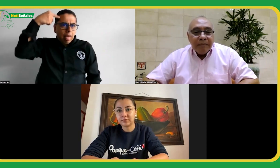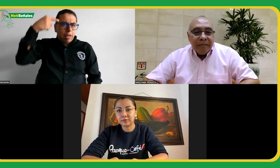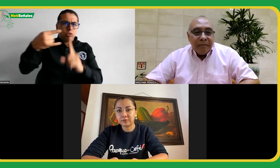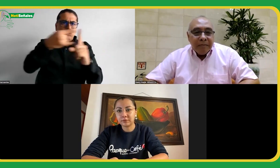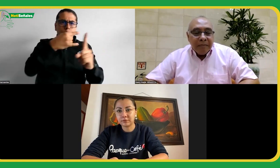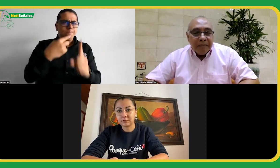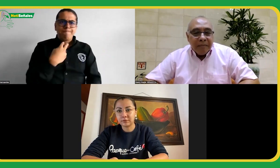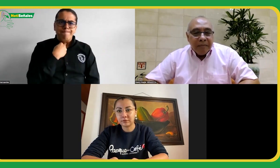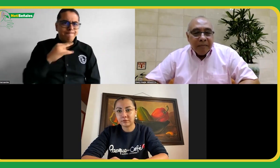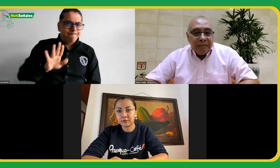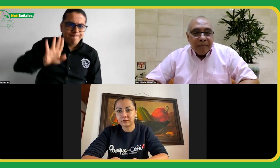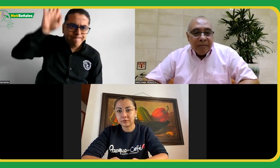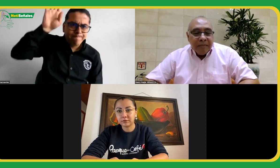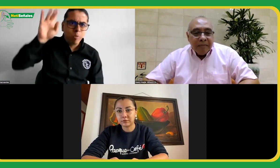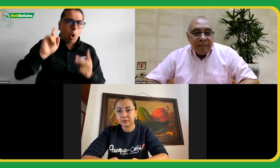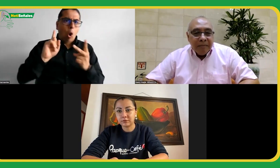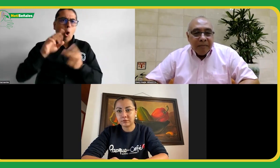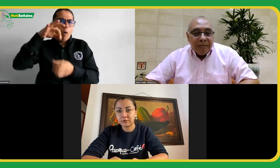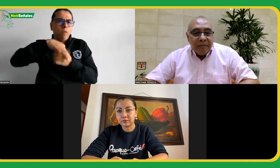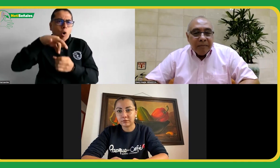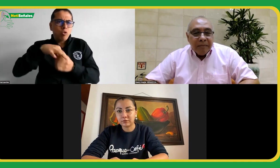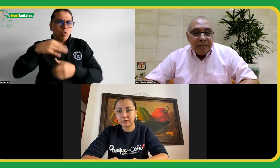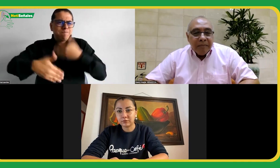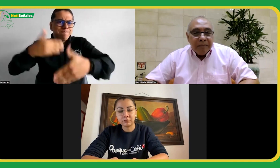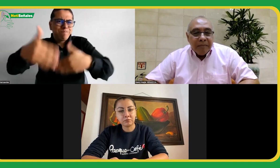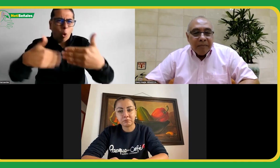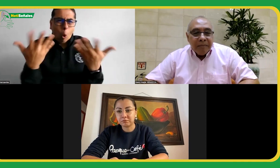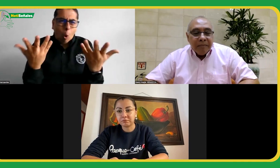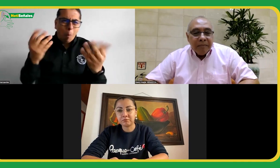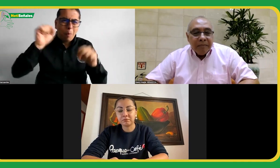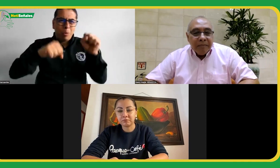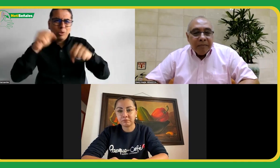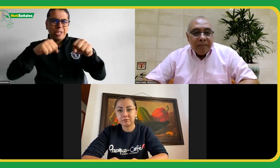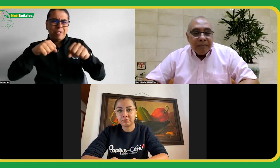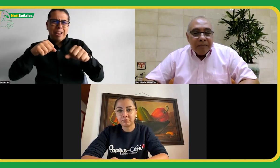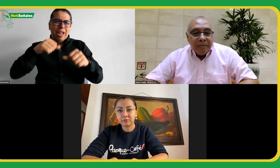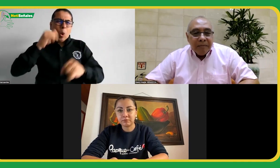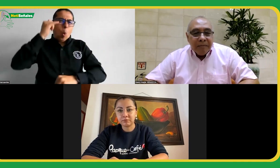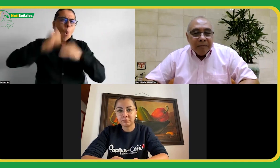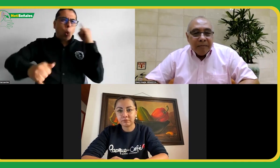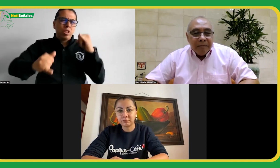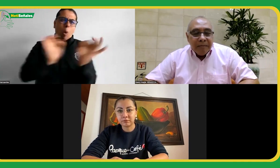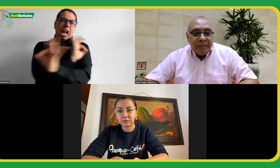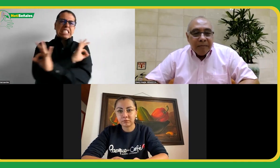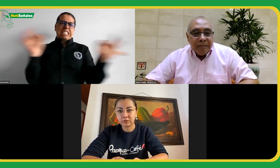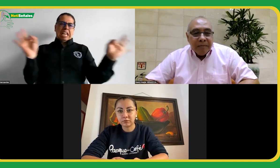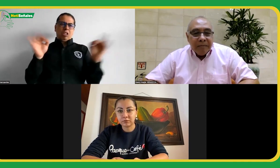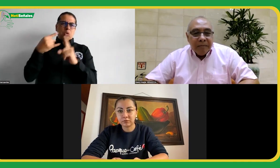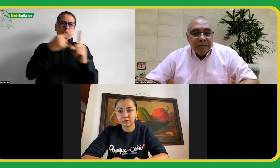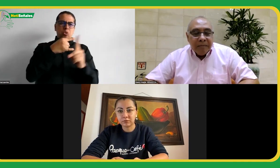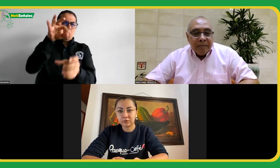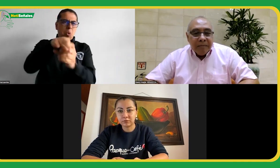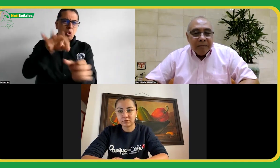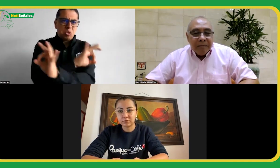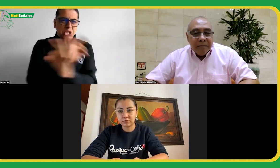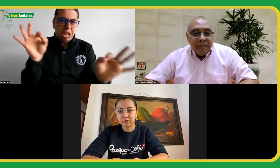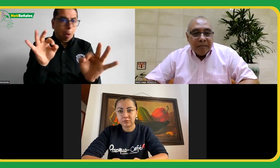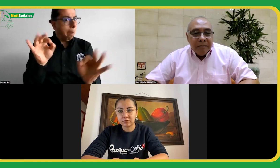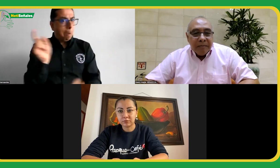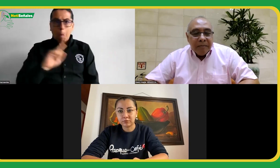pero pues normal de la virtualidad. O los paneos que se hacían, la cámara pasaba muy rápido y uno quería ver un